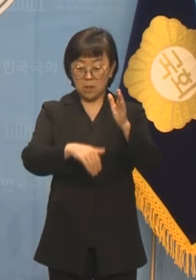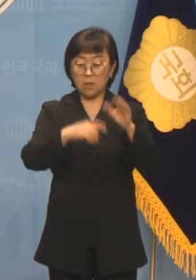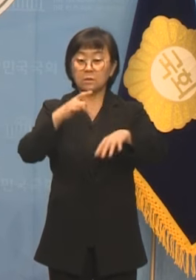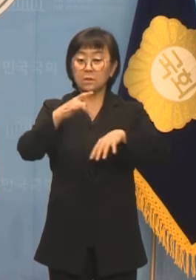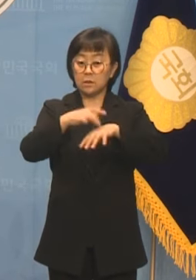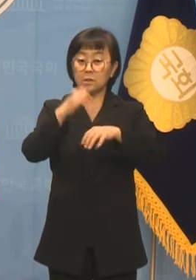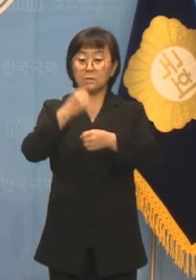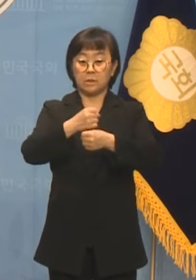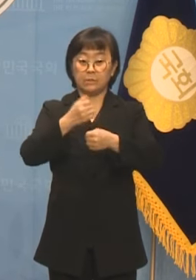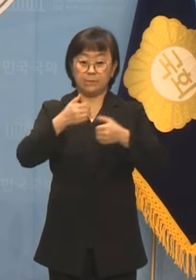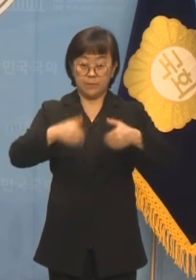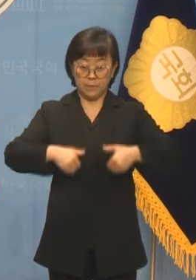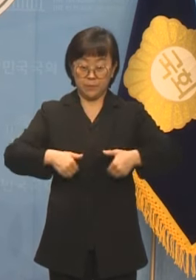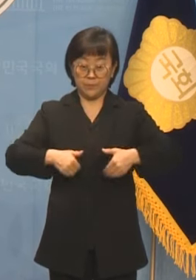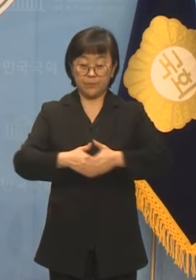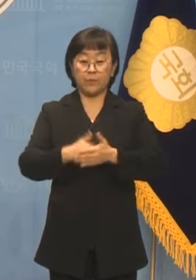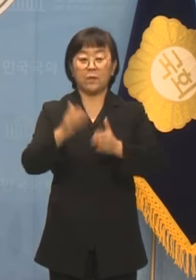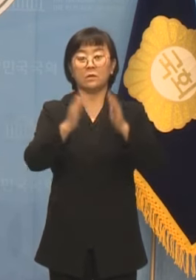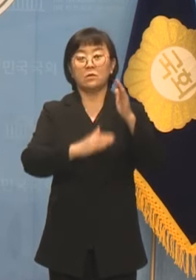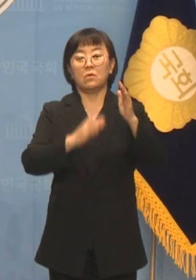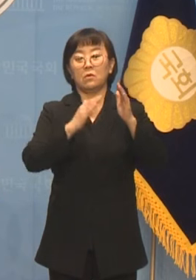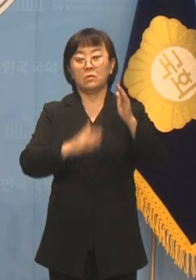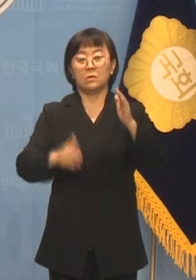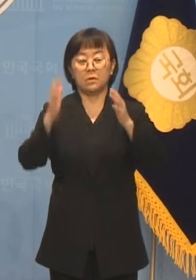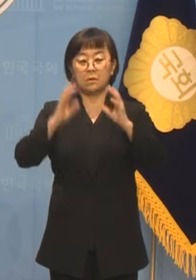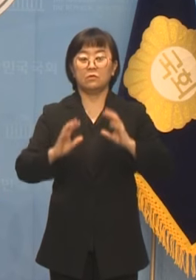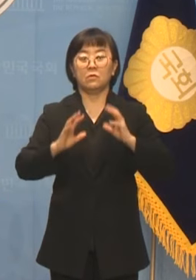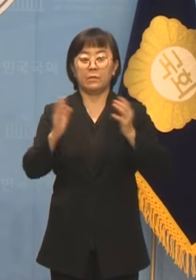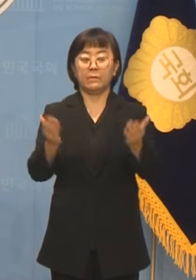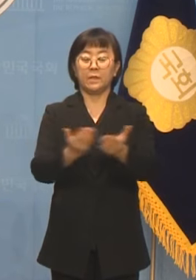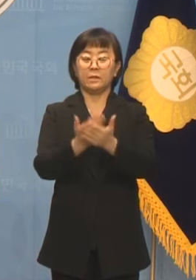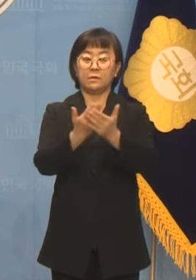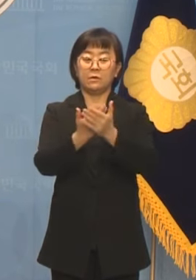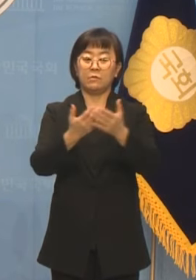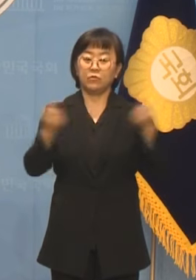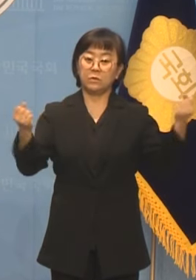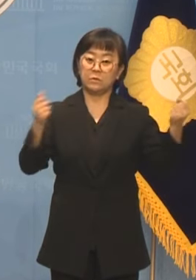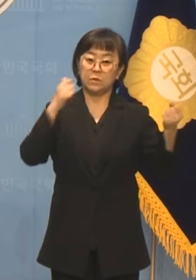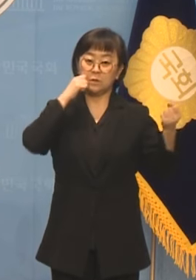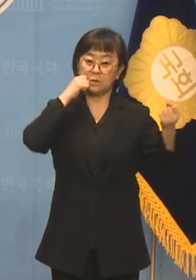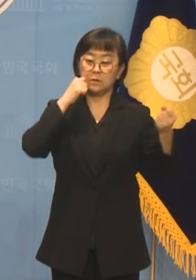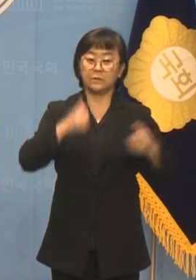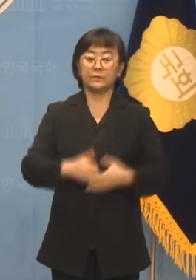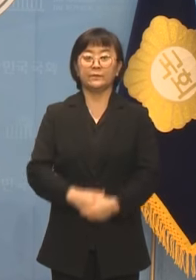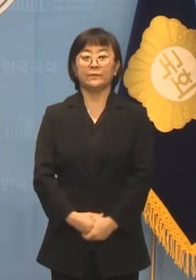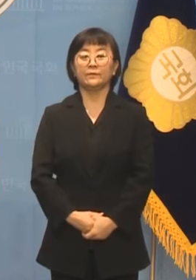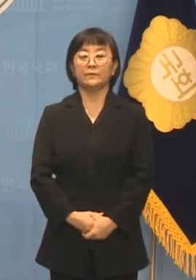마련하는 것이기에 결코 대한민국의 발전과 떼어놓을 수 없습니다